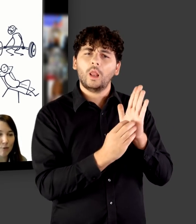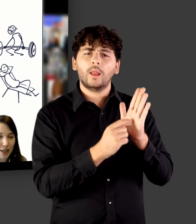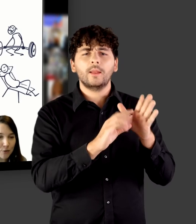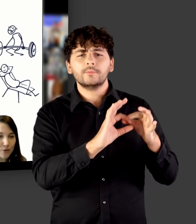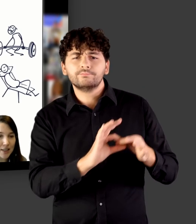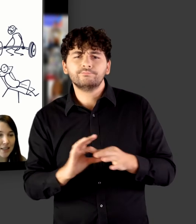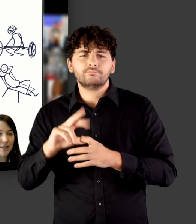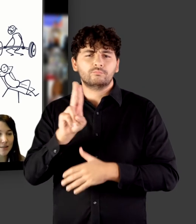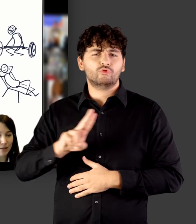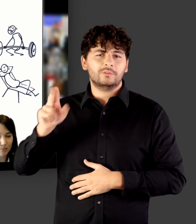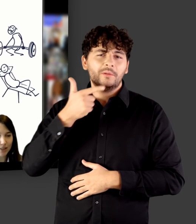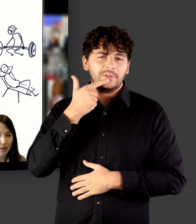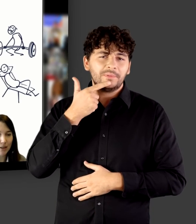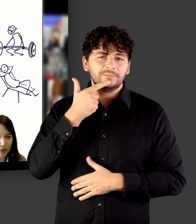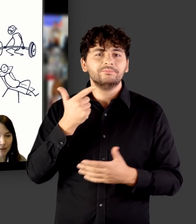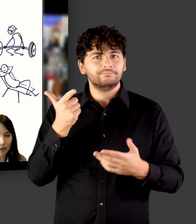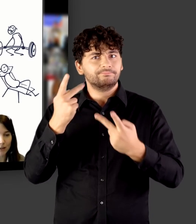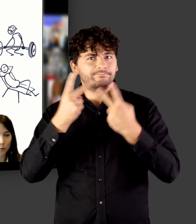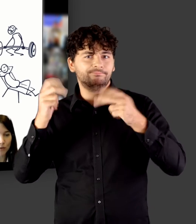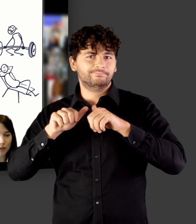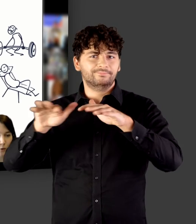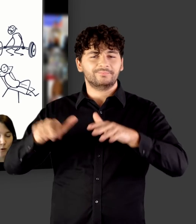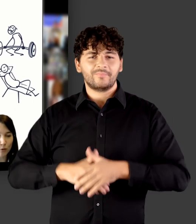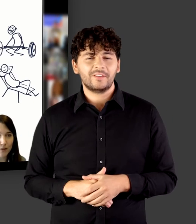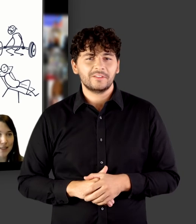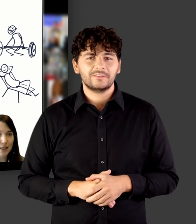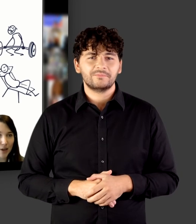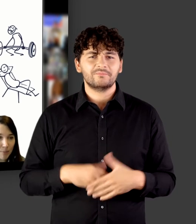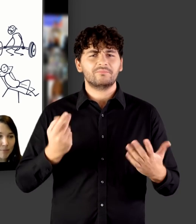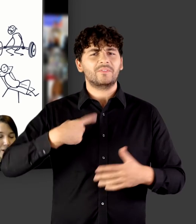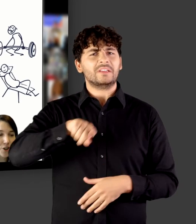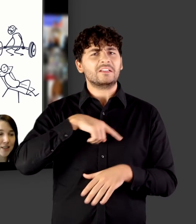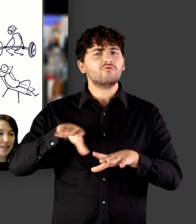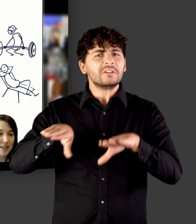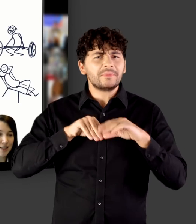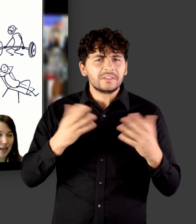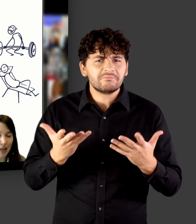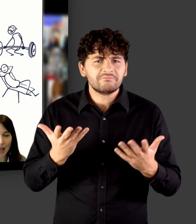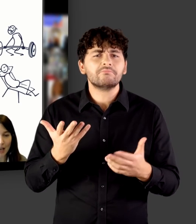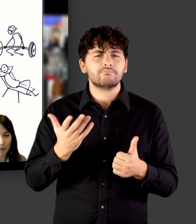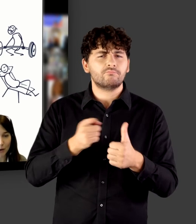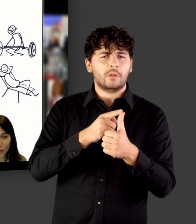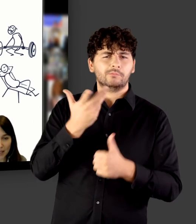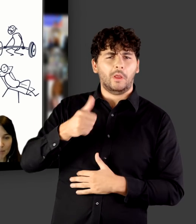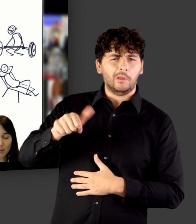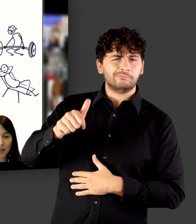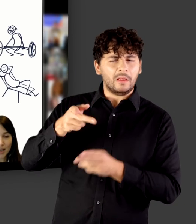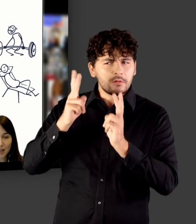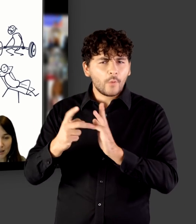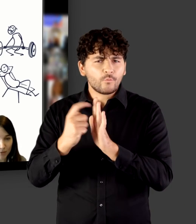Zeitschriftenartikeln, die mit Affiliationen zur Universität Bremen erschienen sind. Wir übernehmen dabei die